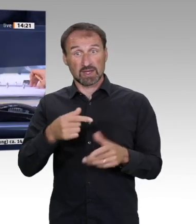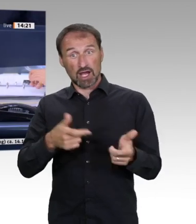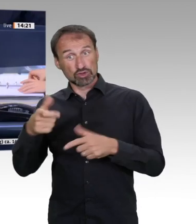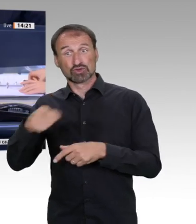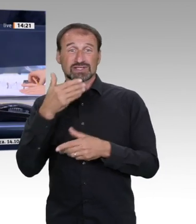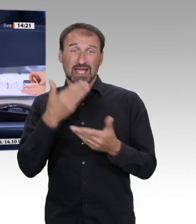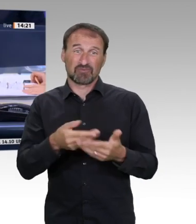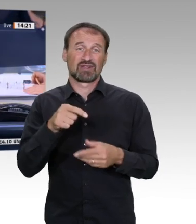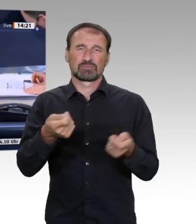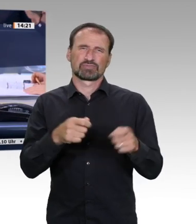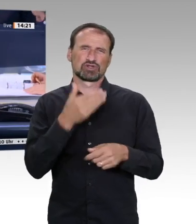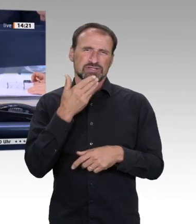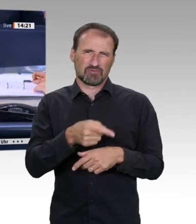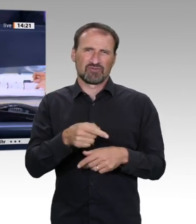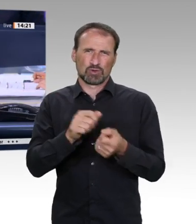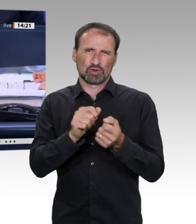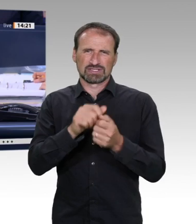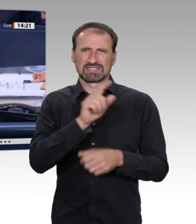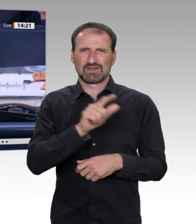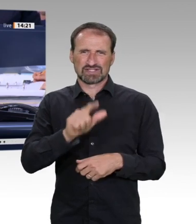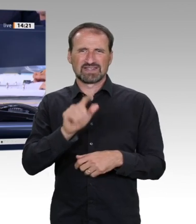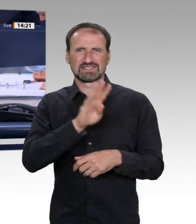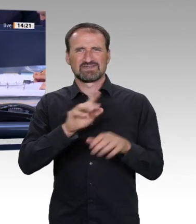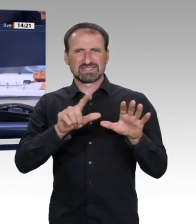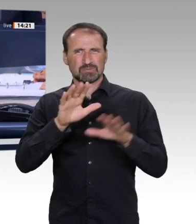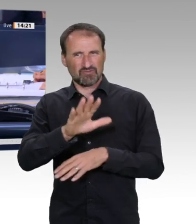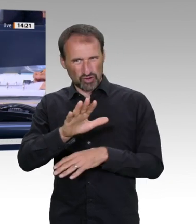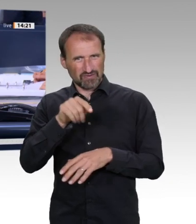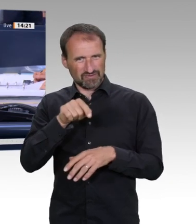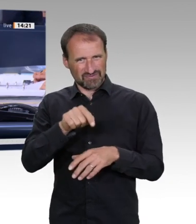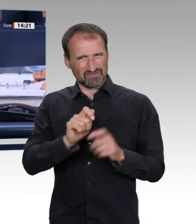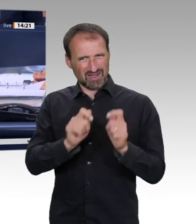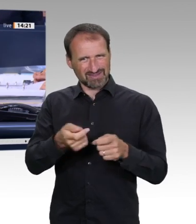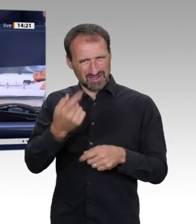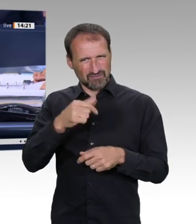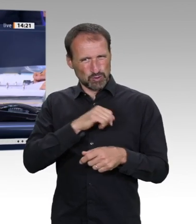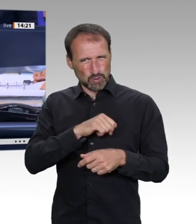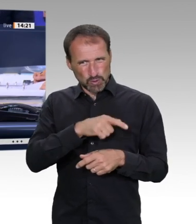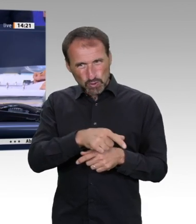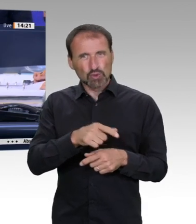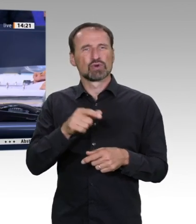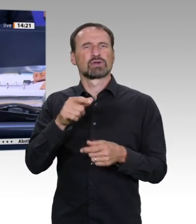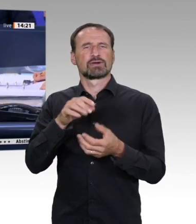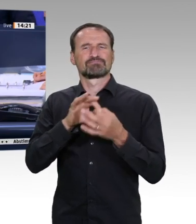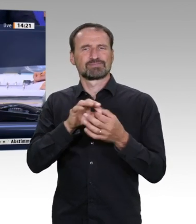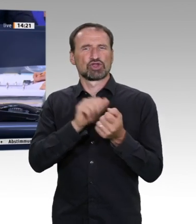b, 10 d bis 10 g, 10 i, 10 j, 10 l sowie 10 n bis 10 p und 7 r sowie die